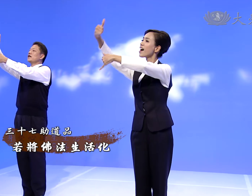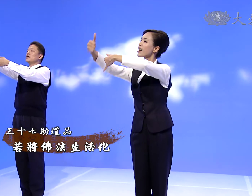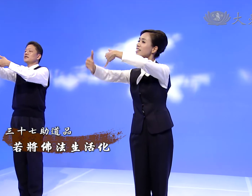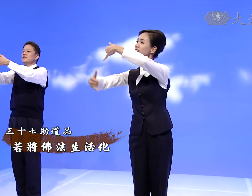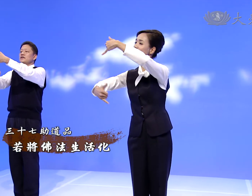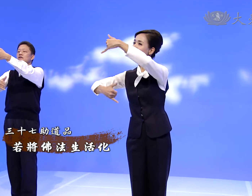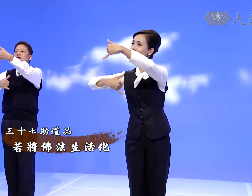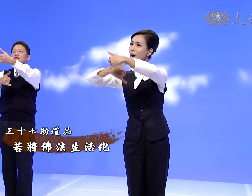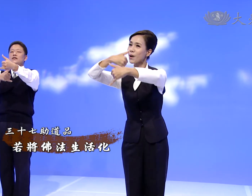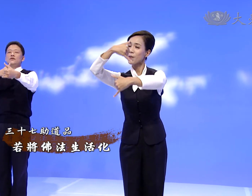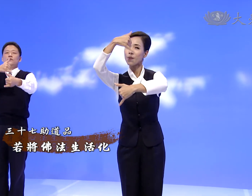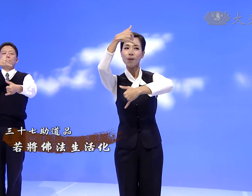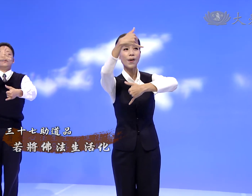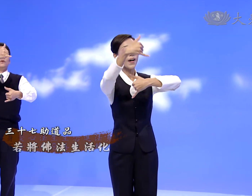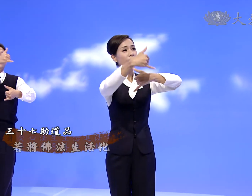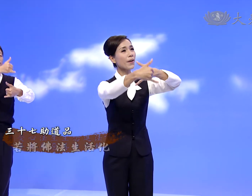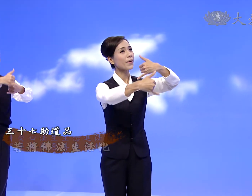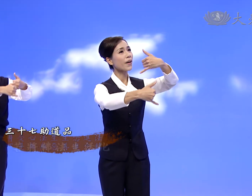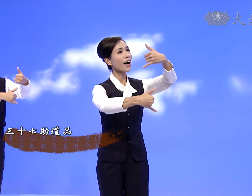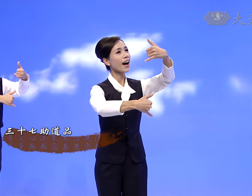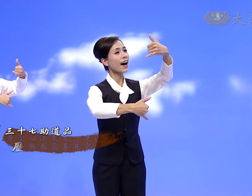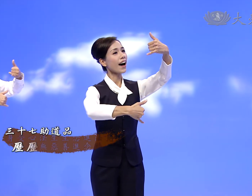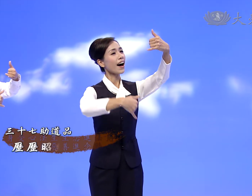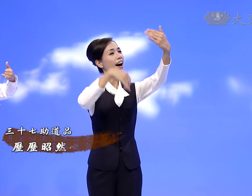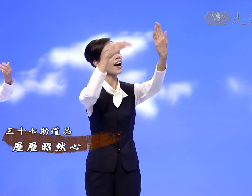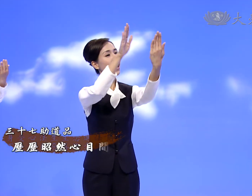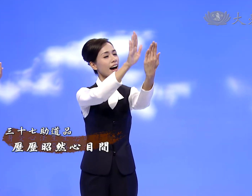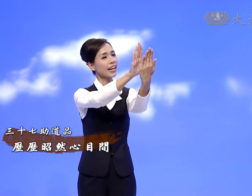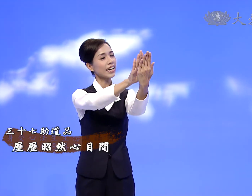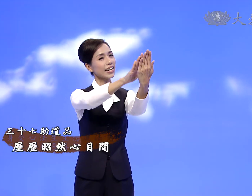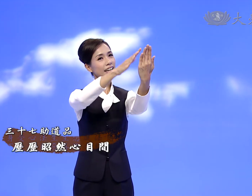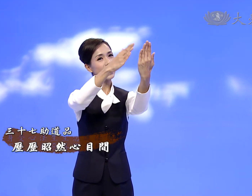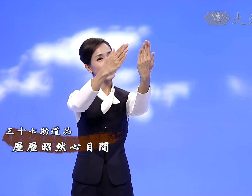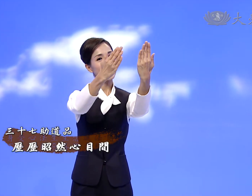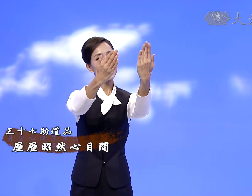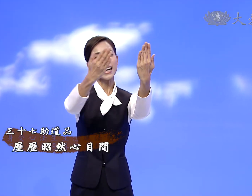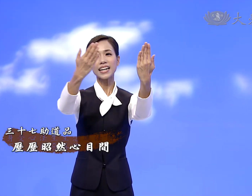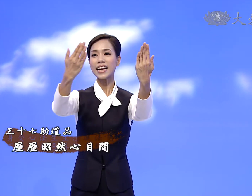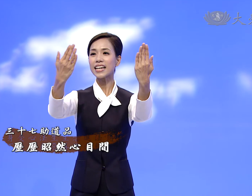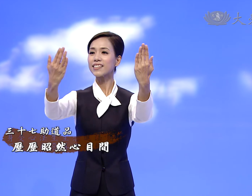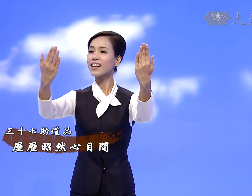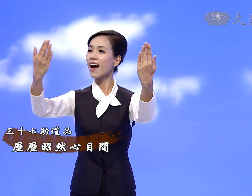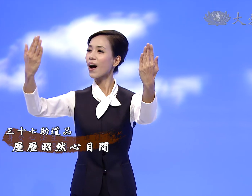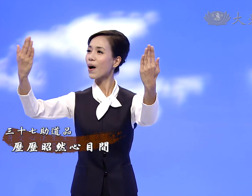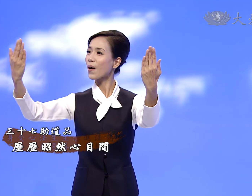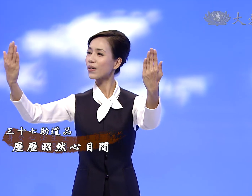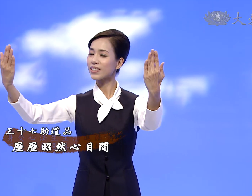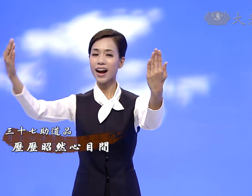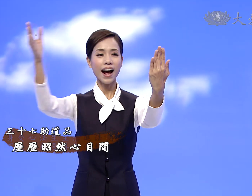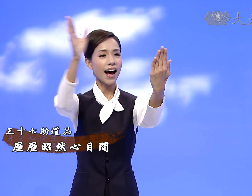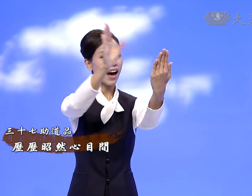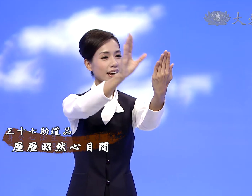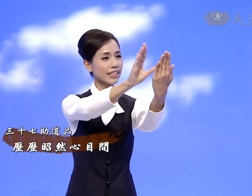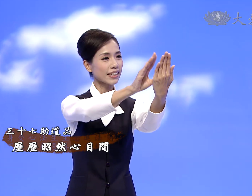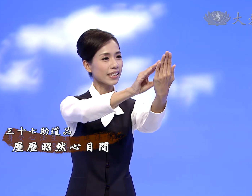生火花历历朝人心